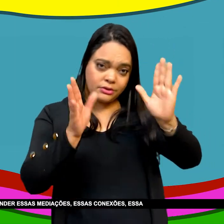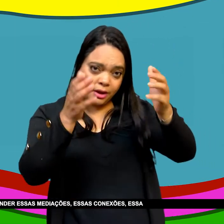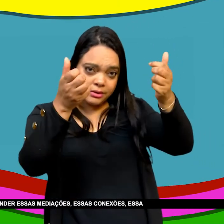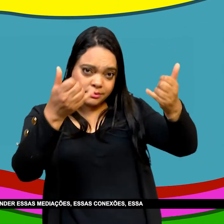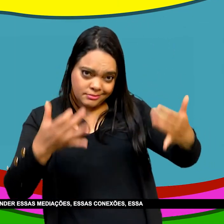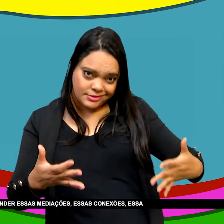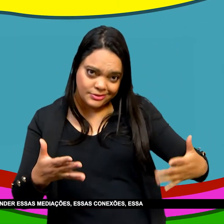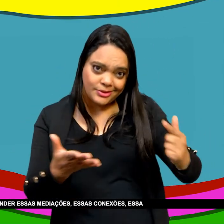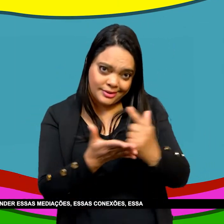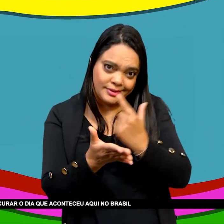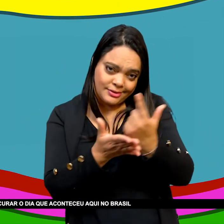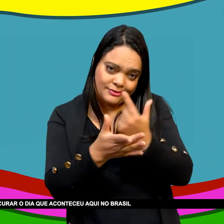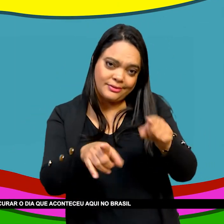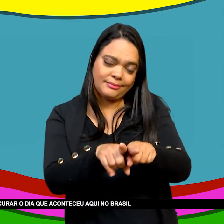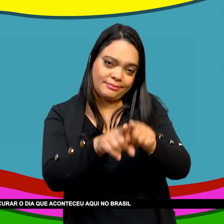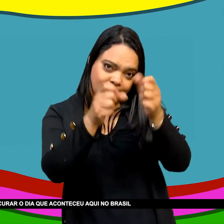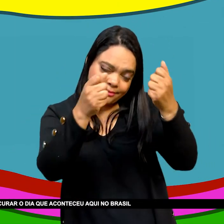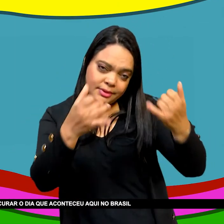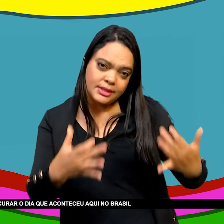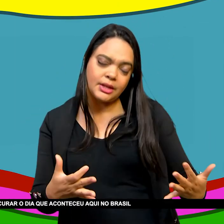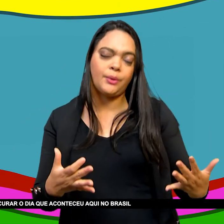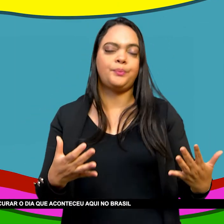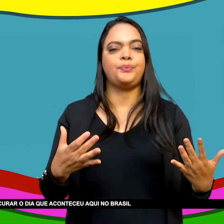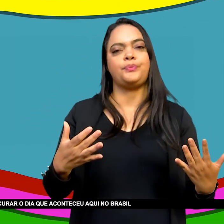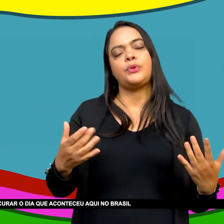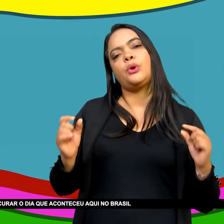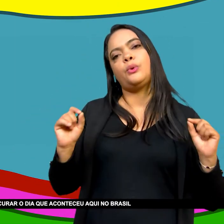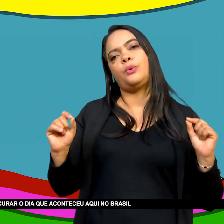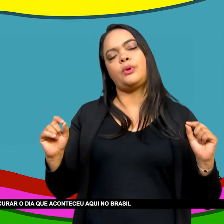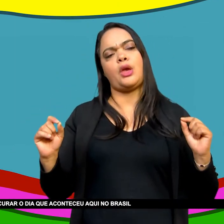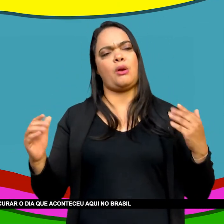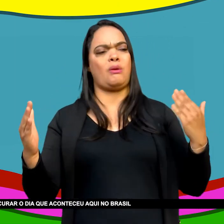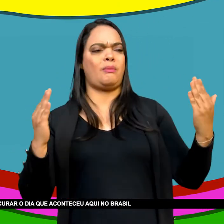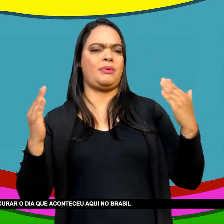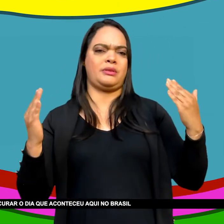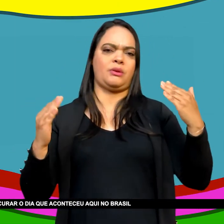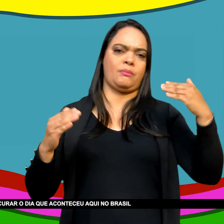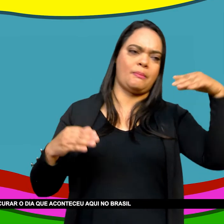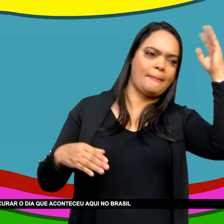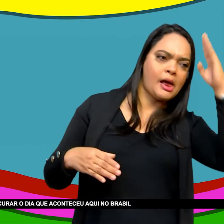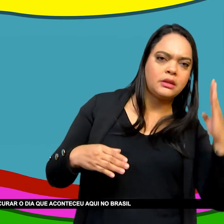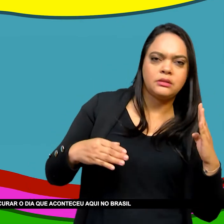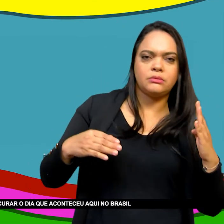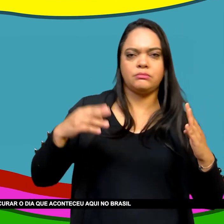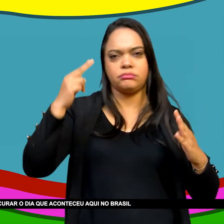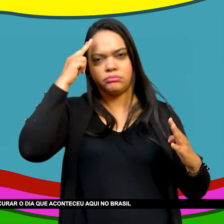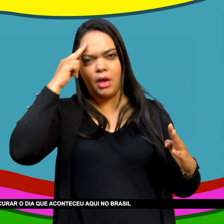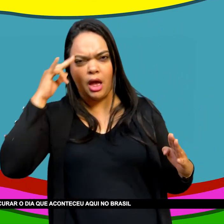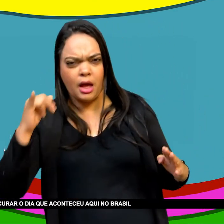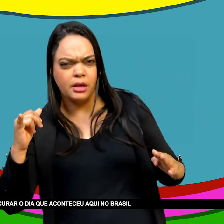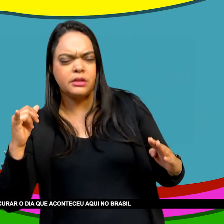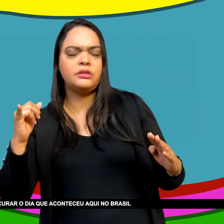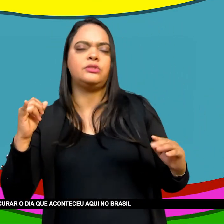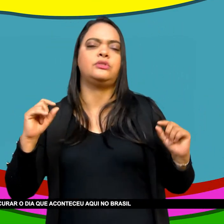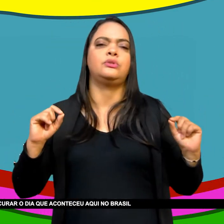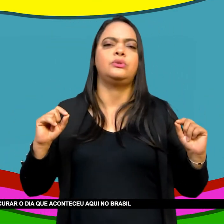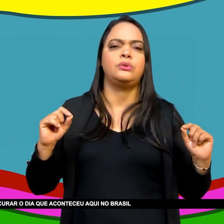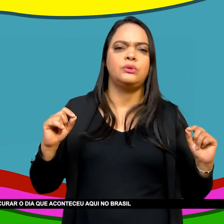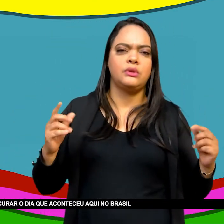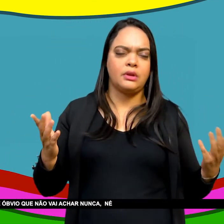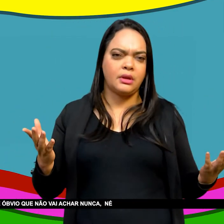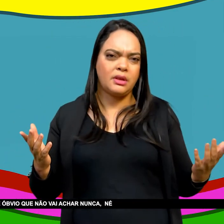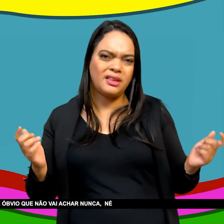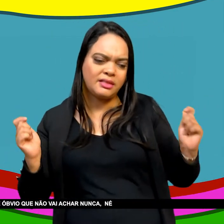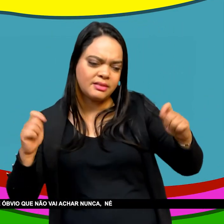Essas conexões Essas metamorfoses Essas releituras Porque se for procurar O dia que aconteceu Aqui no